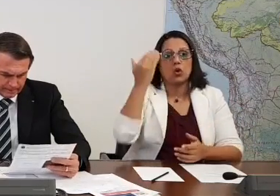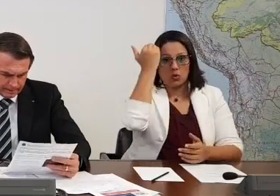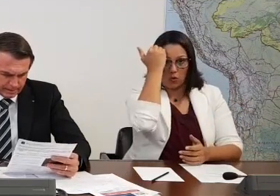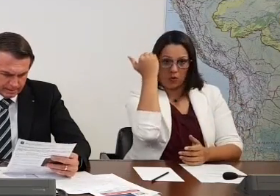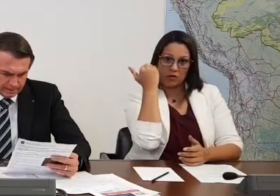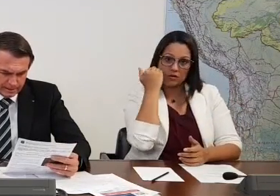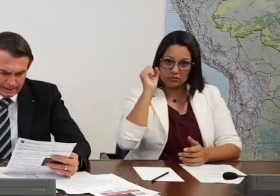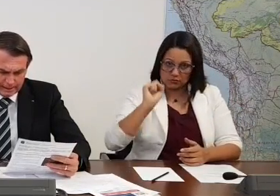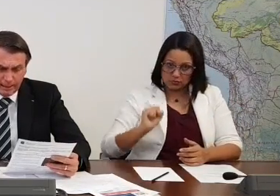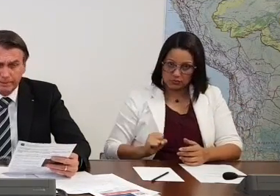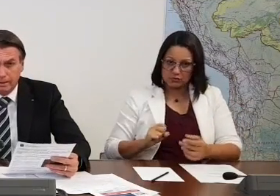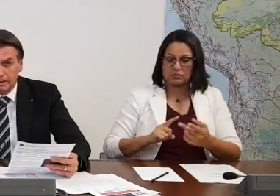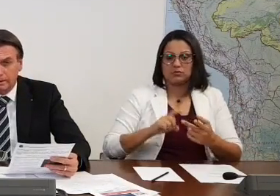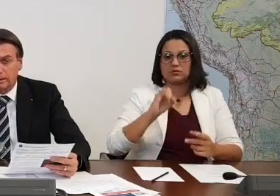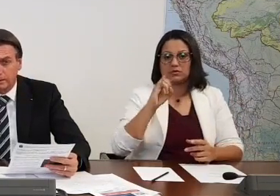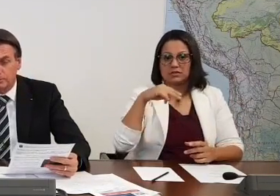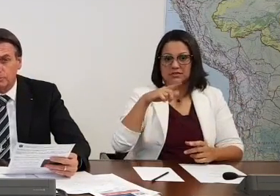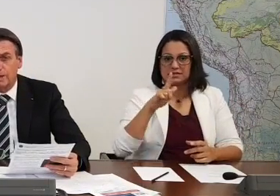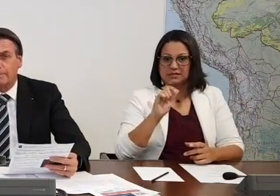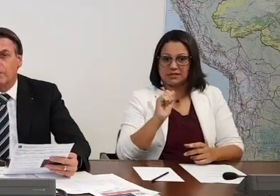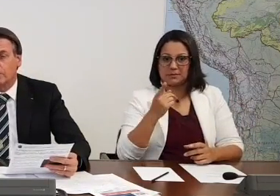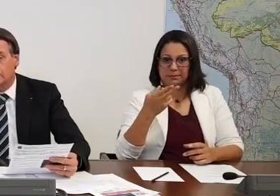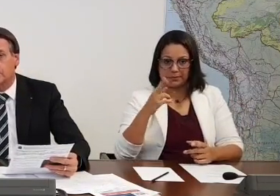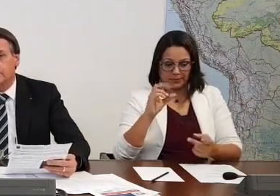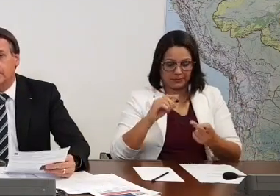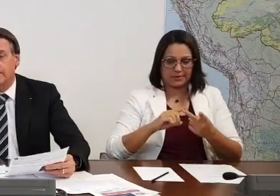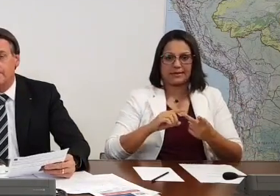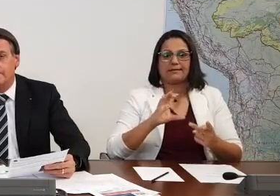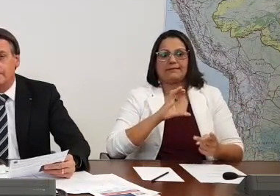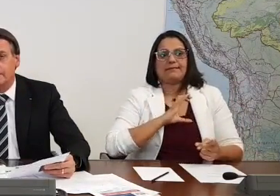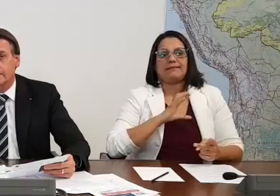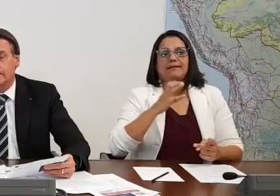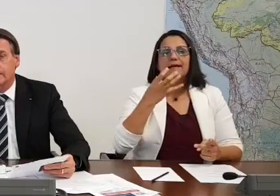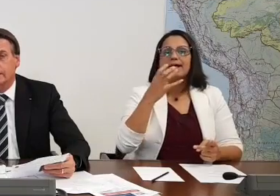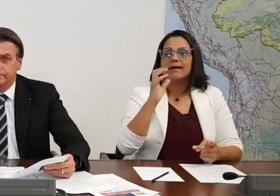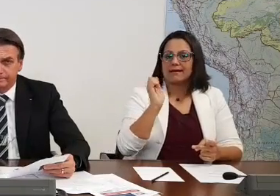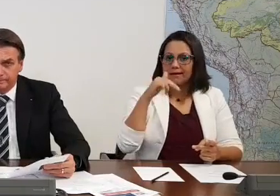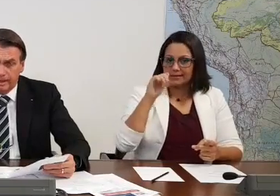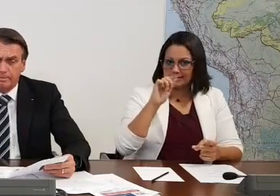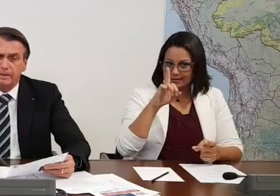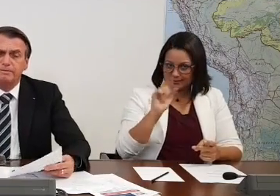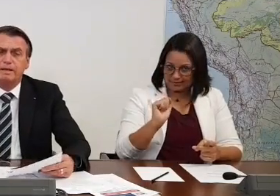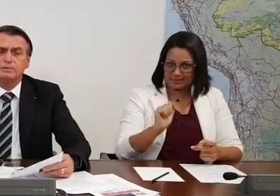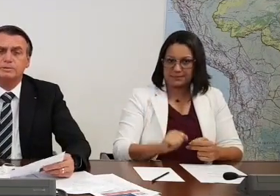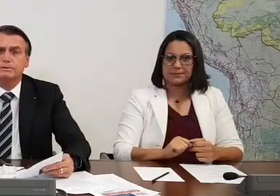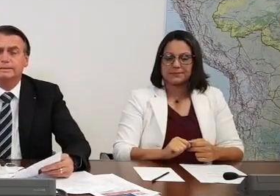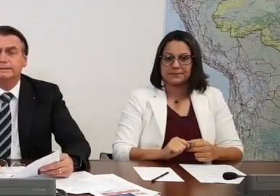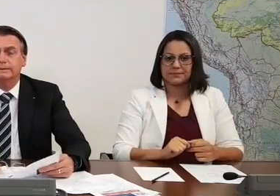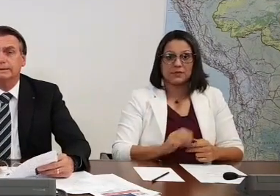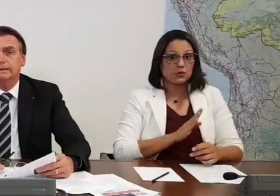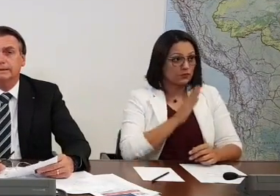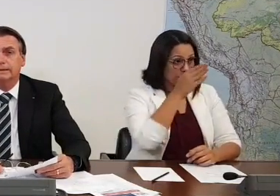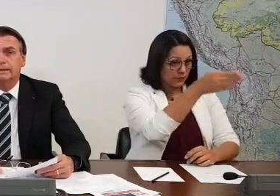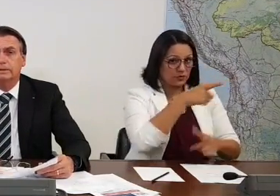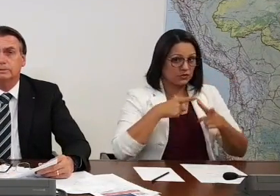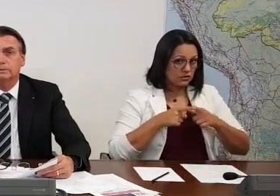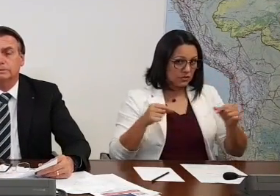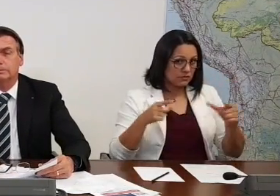e Canadá. No Japão, quando estive lá, vale a pena falar de novo, né,